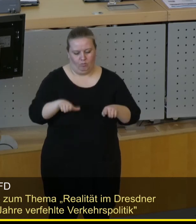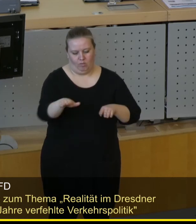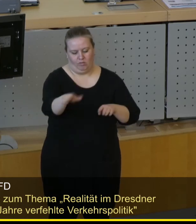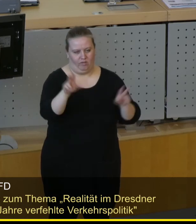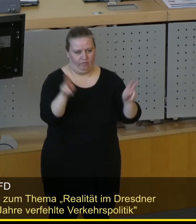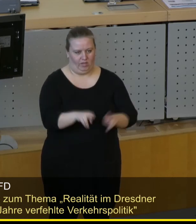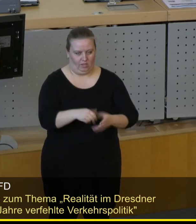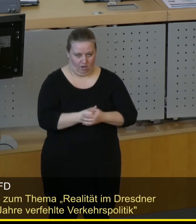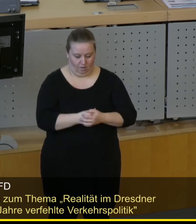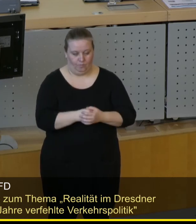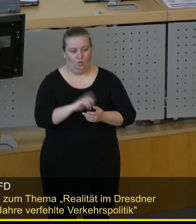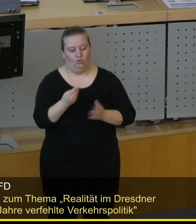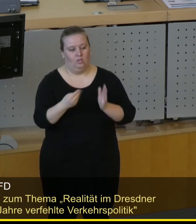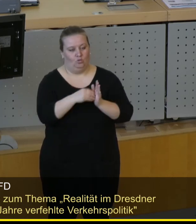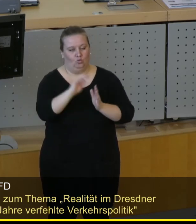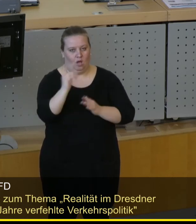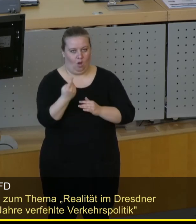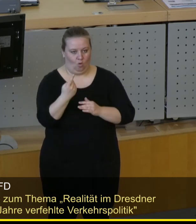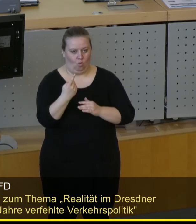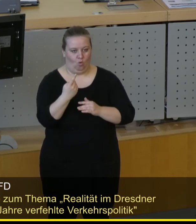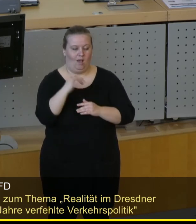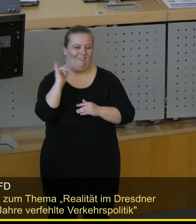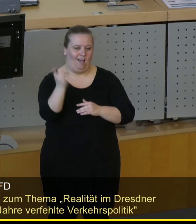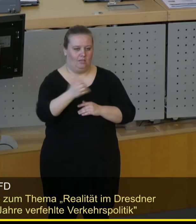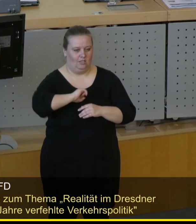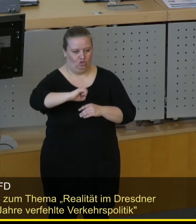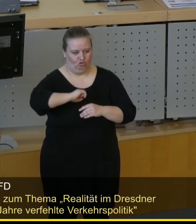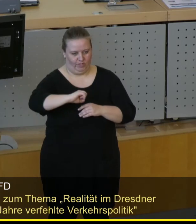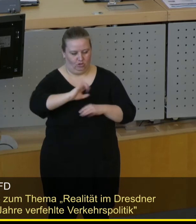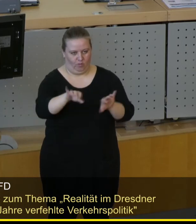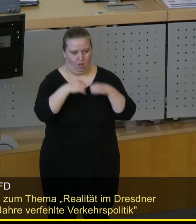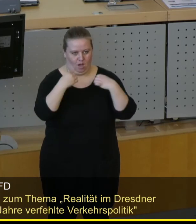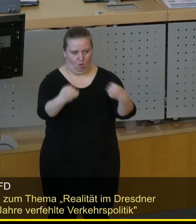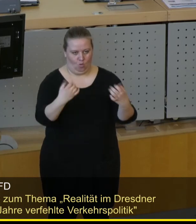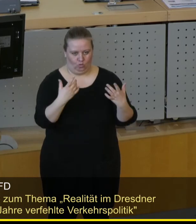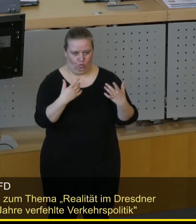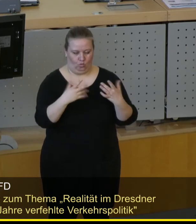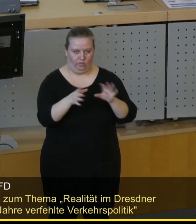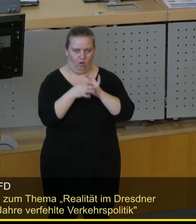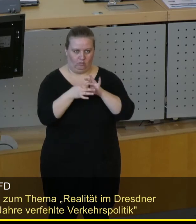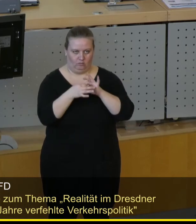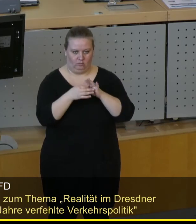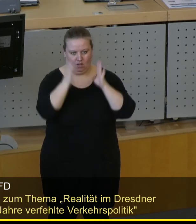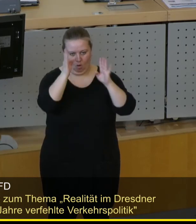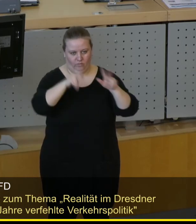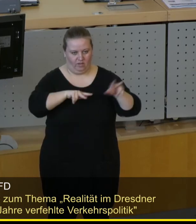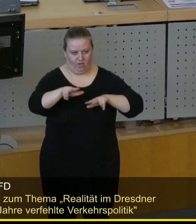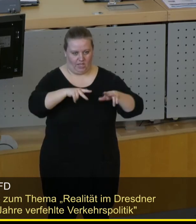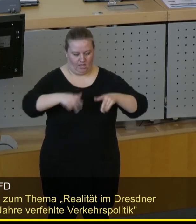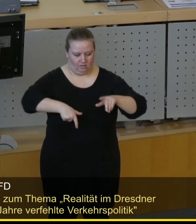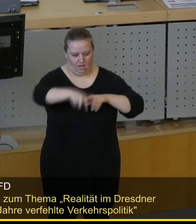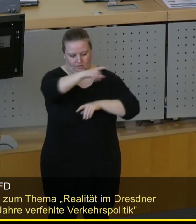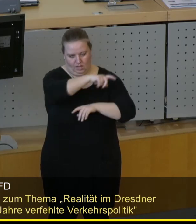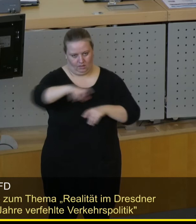und durch Reduzierung der Reisegeschwindigkeit des Kfz-Verkehrs im Zuge von Hauptverkehrsachsen.